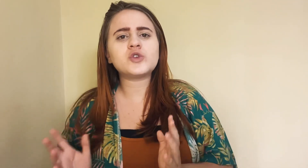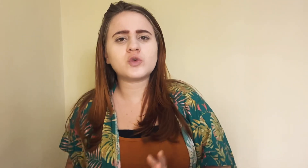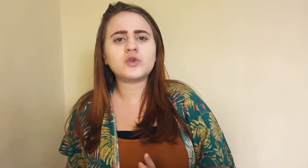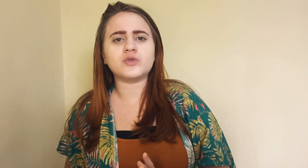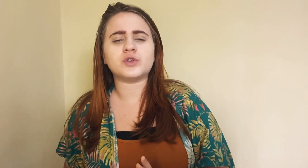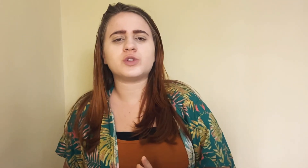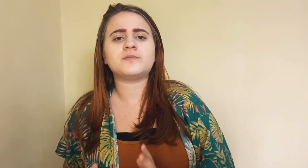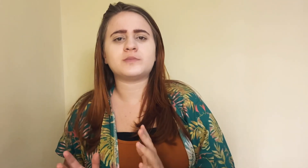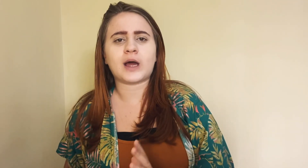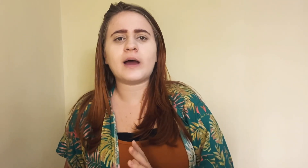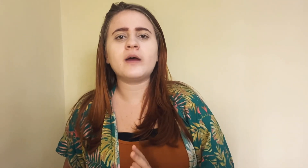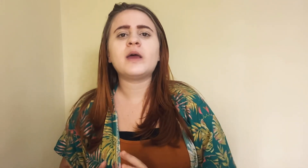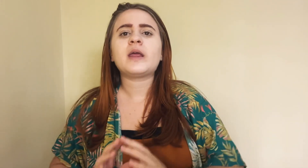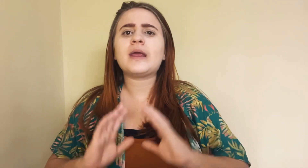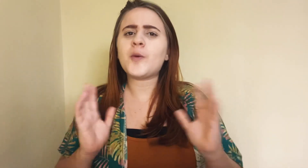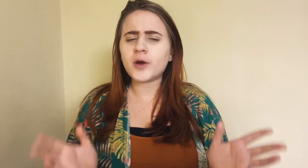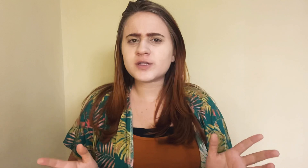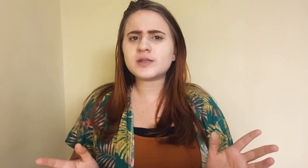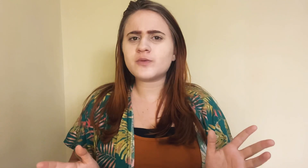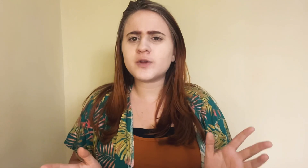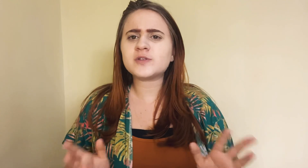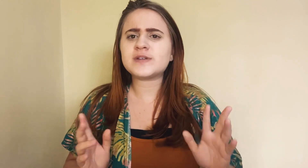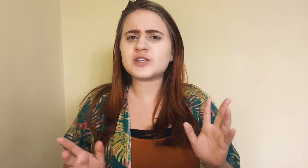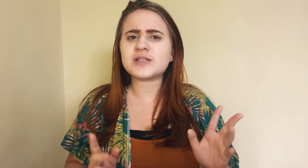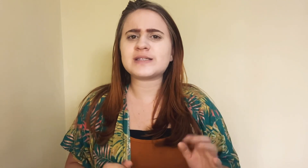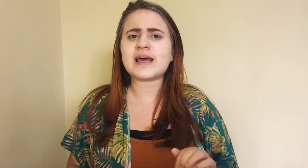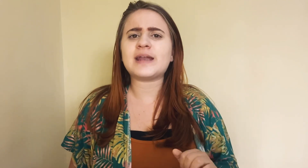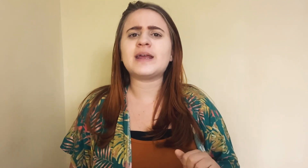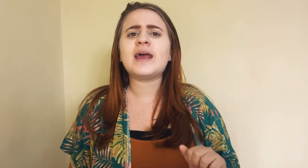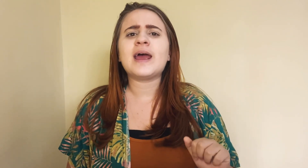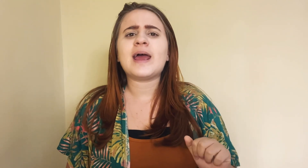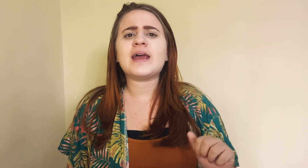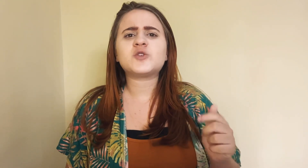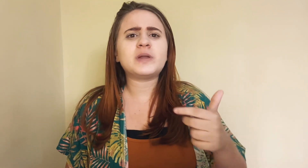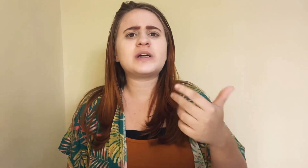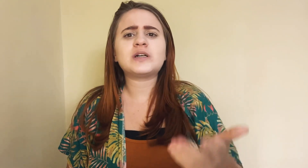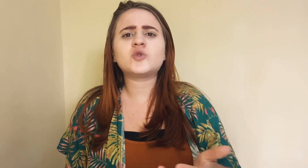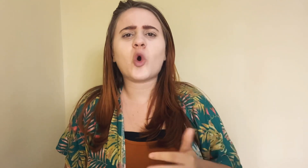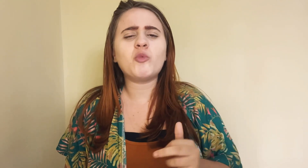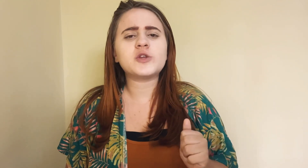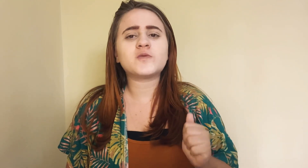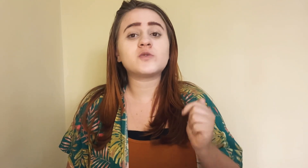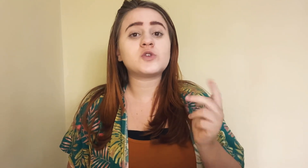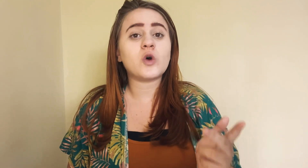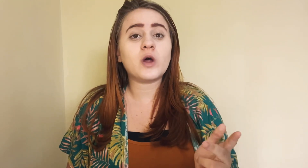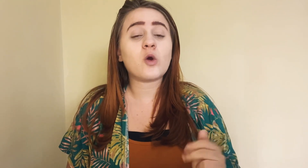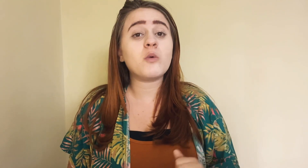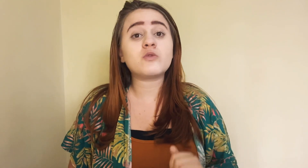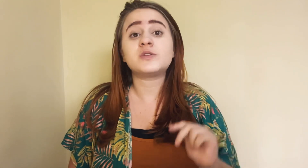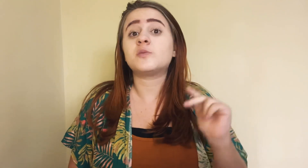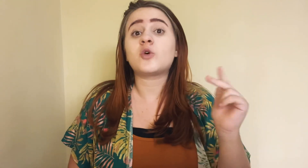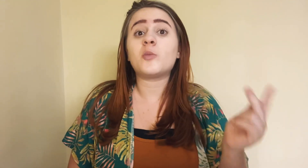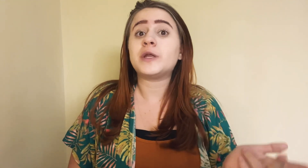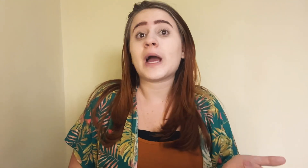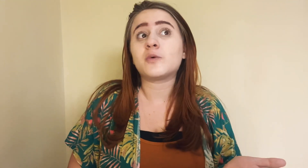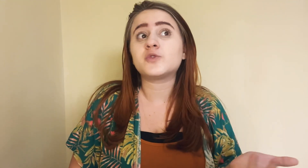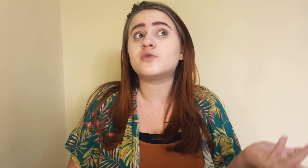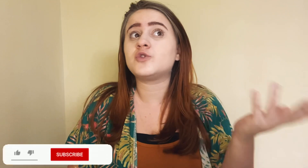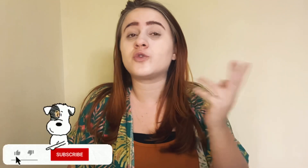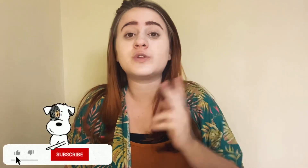surdos, tá? E aí eu posso trazer um vídeo, se vocês quiserem, explicando como isso funciona, como eu consigo me comunicar com surdos de outros